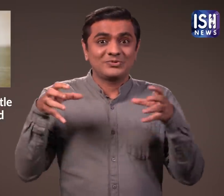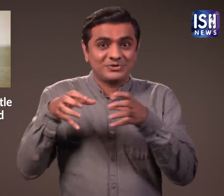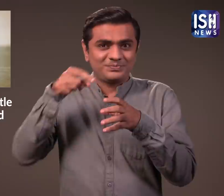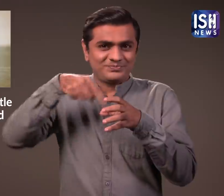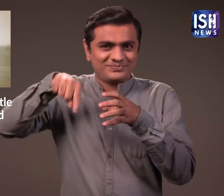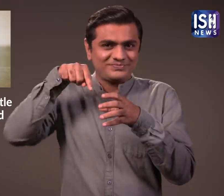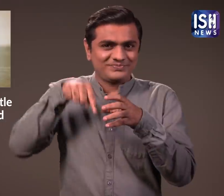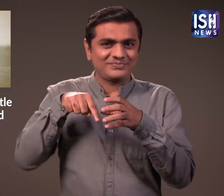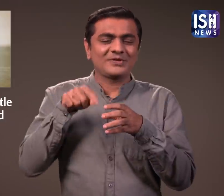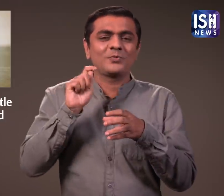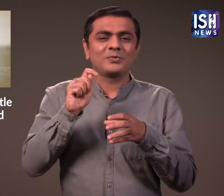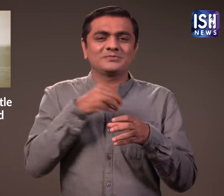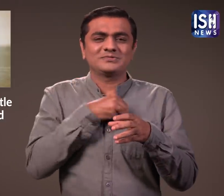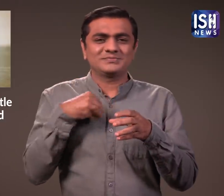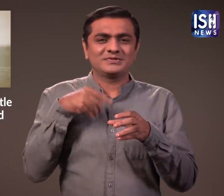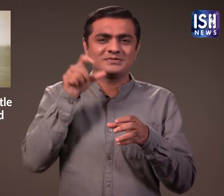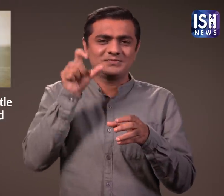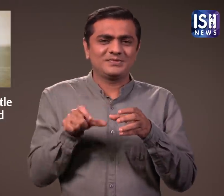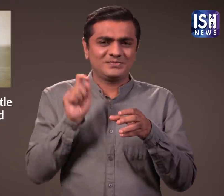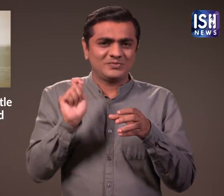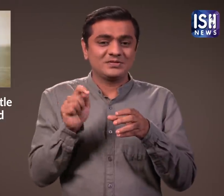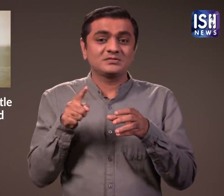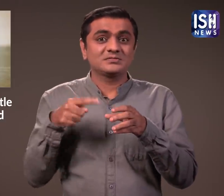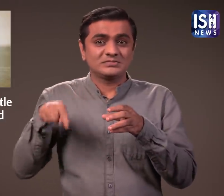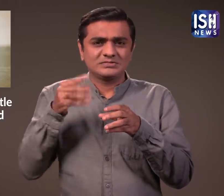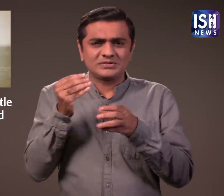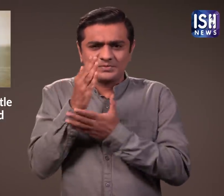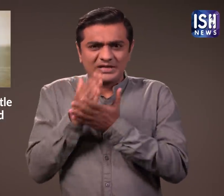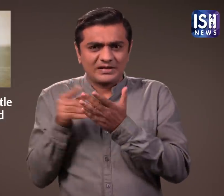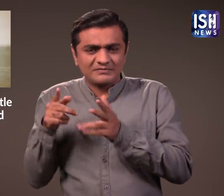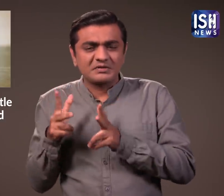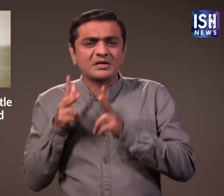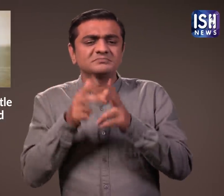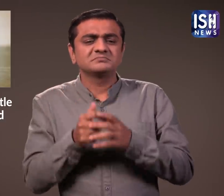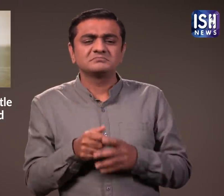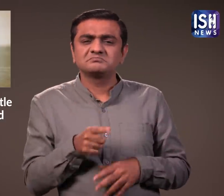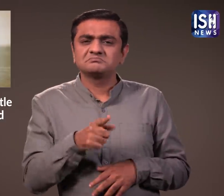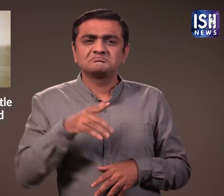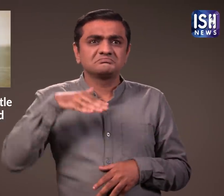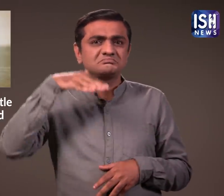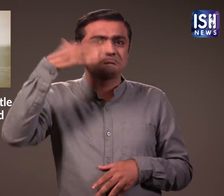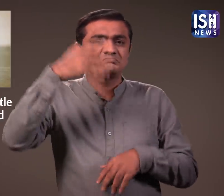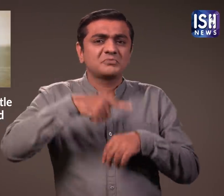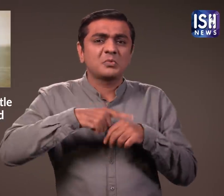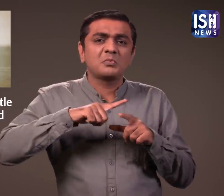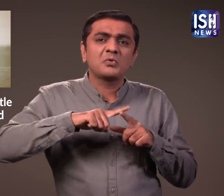केंद्र के कुछ कर्मचारियों ने कहा कि दो सिर वाले जैसे जानवर हमेशा नहीं बचते हैं